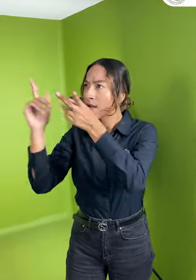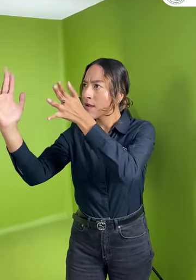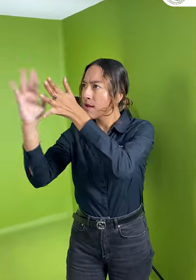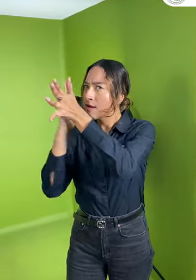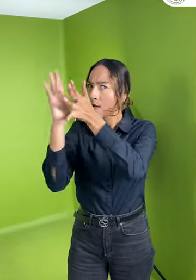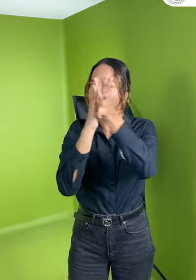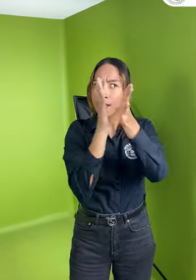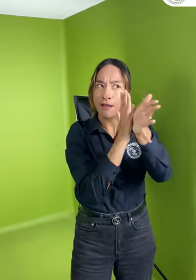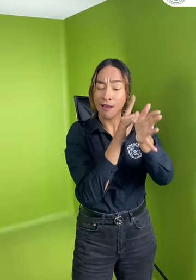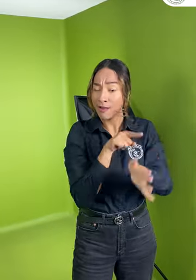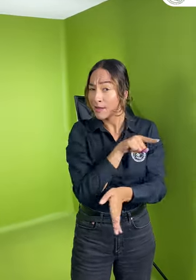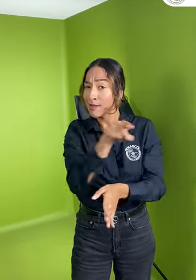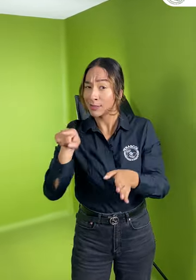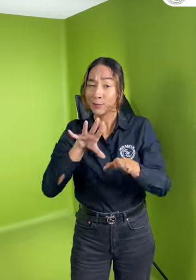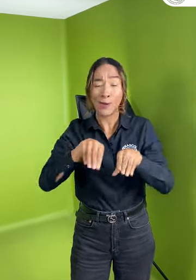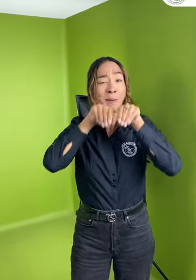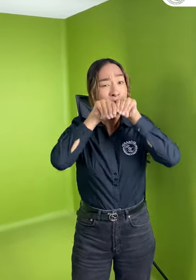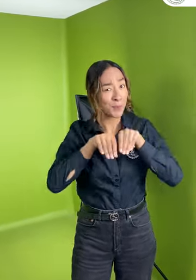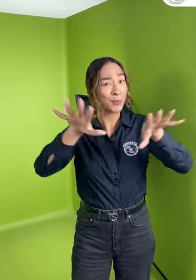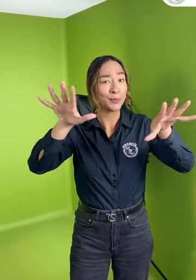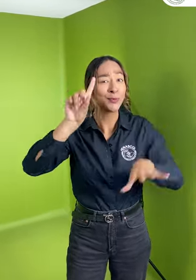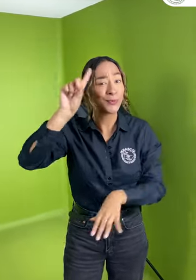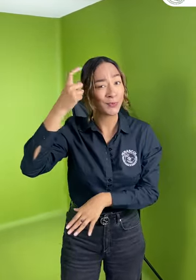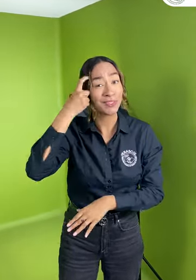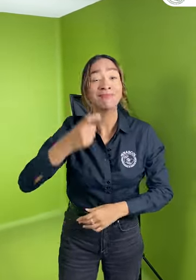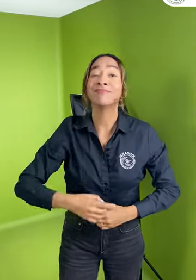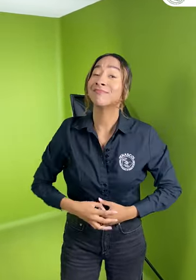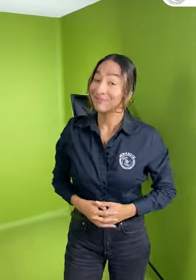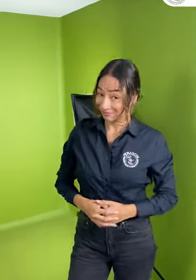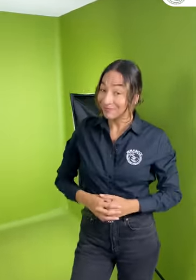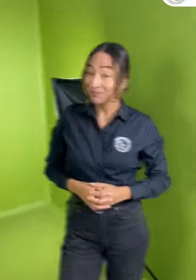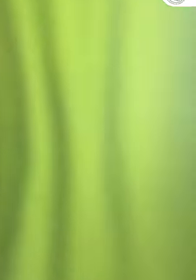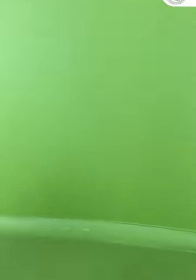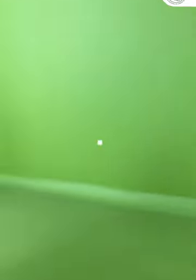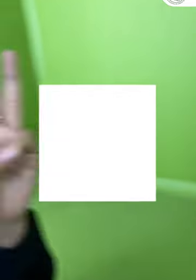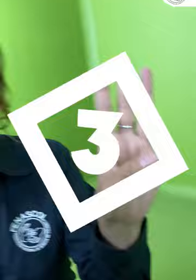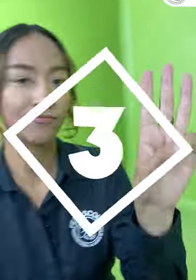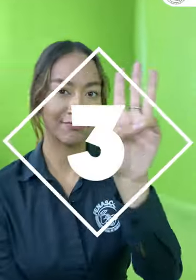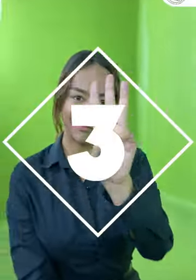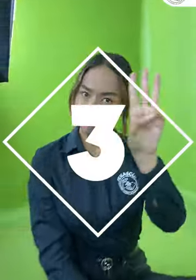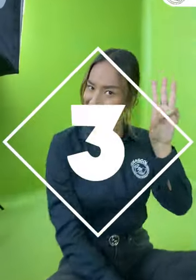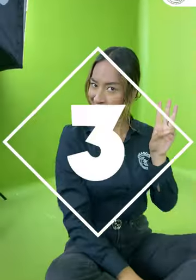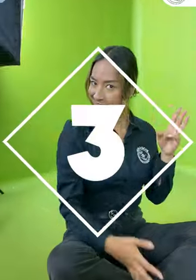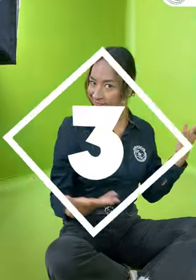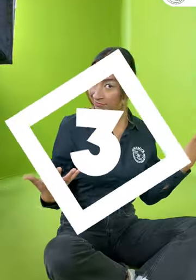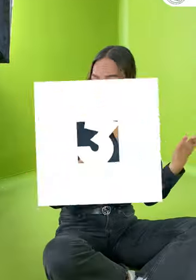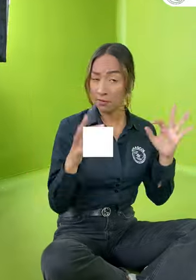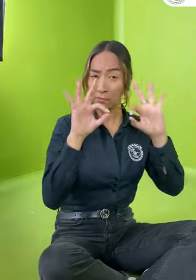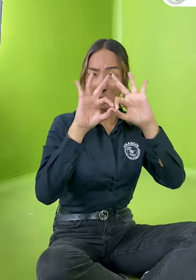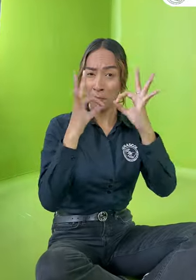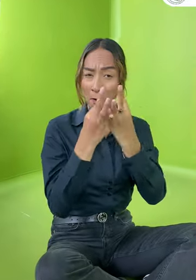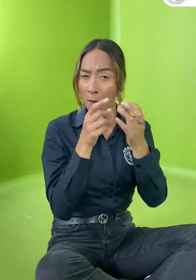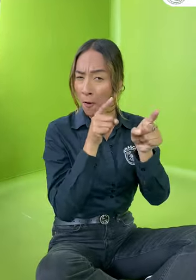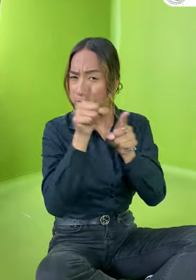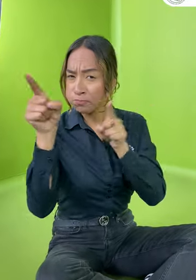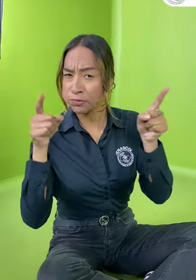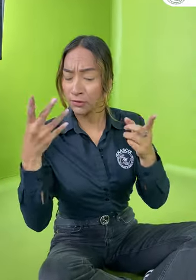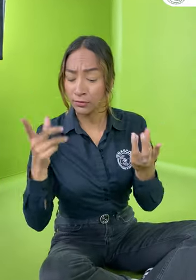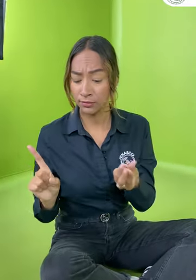se debe contar con una pantalla con el recuadro. Así debe ser la información que publica el gobierno. 3. La familia no debe dejar